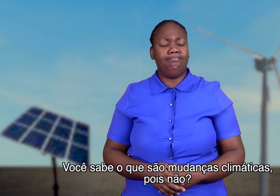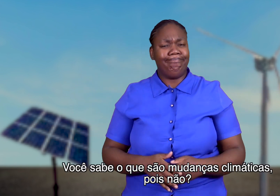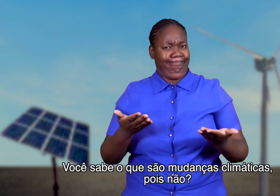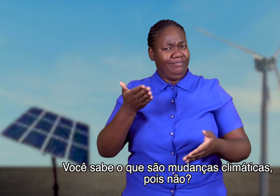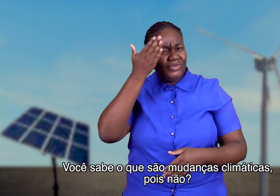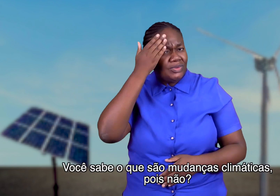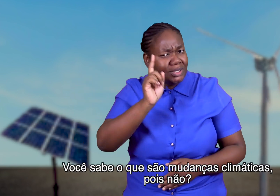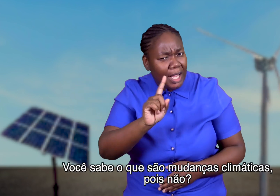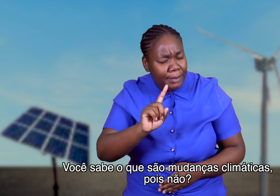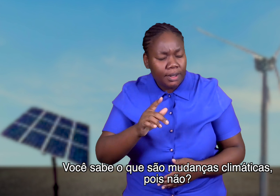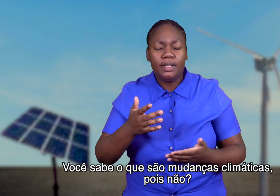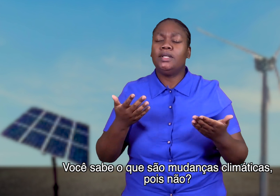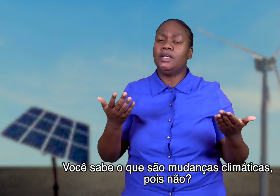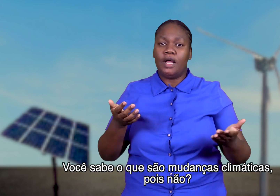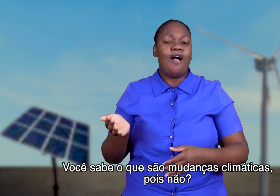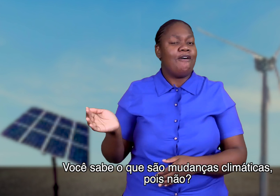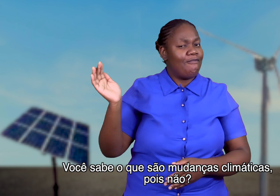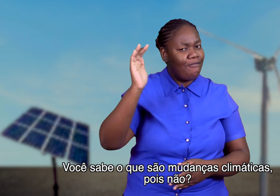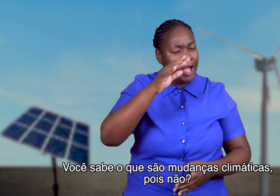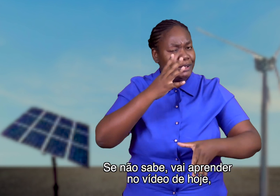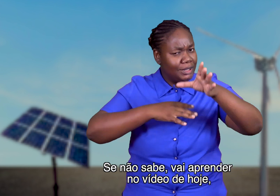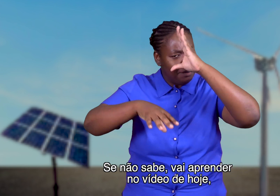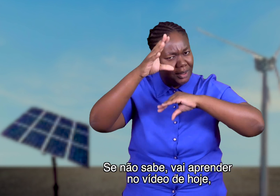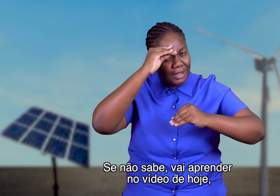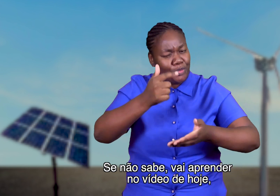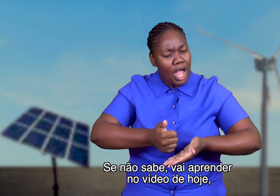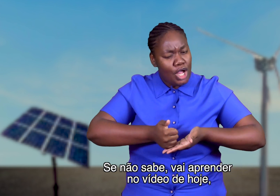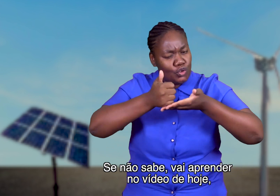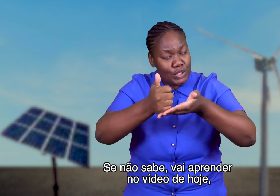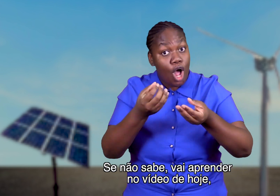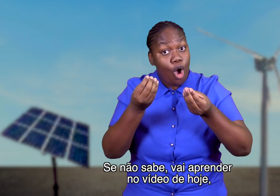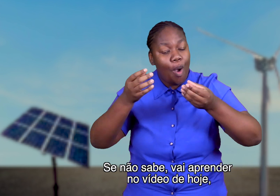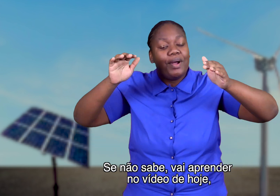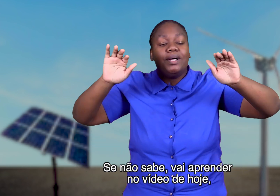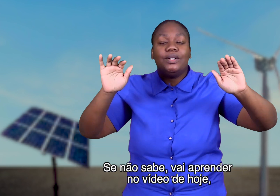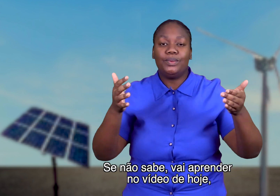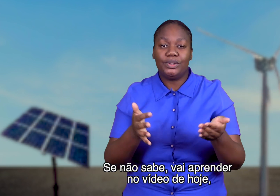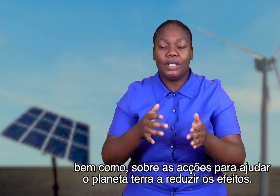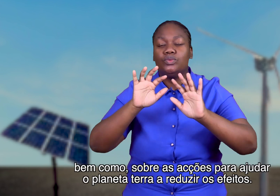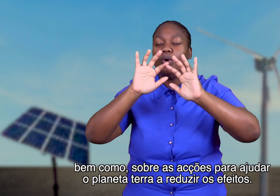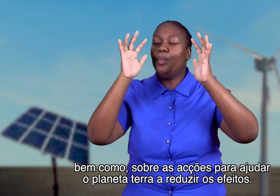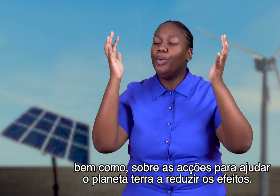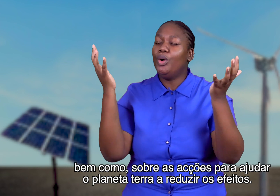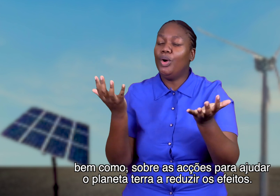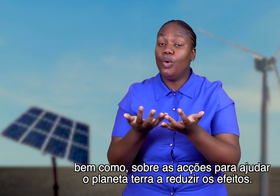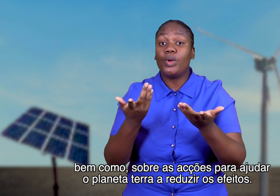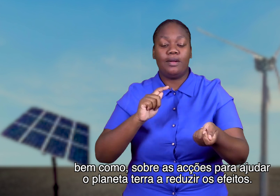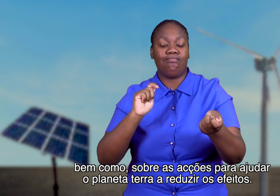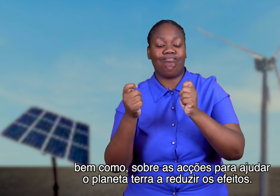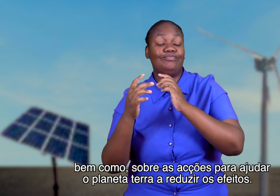climáticas, pois não? Se não sabe, vai aprender no vídeo de hoje, bem como sobre as ações para ajudar